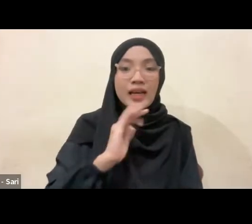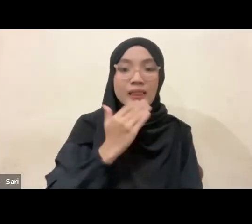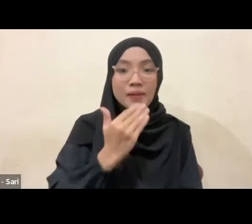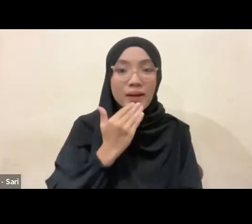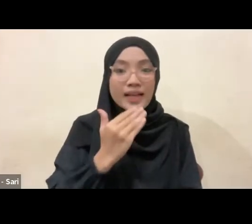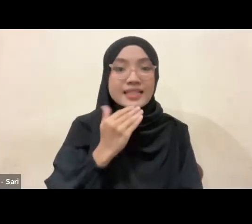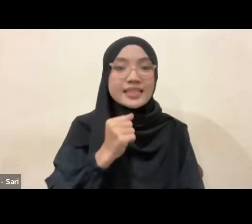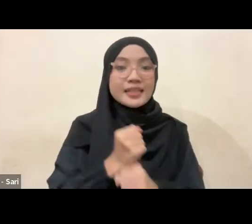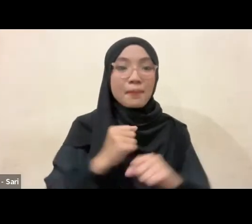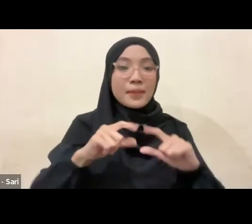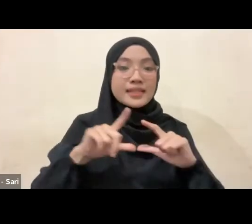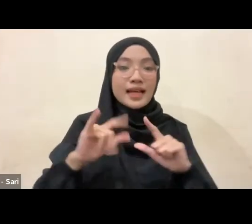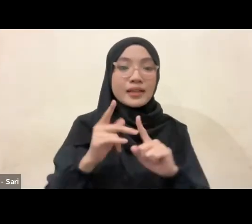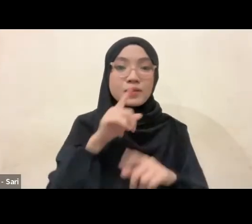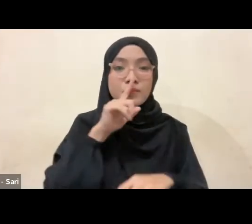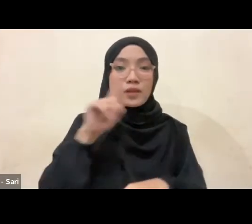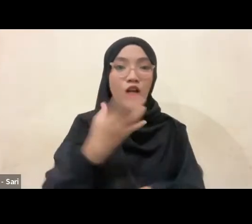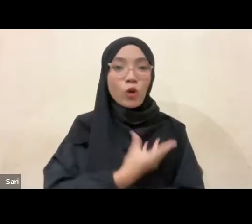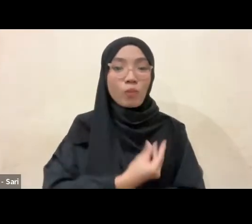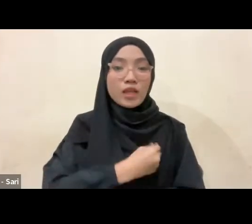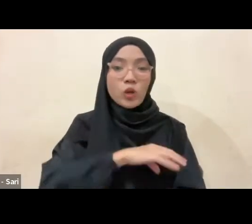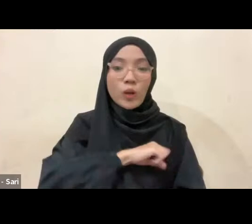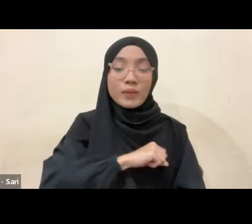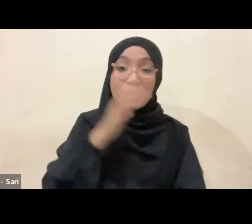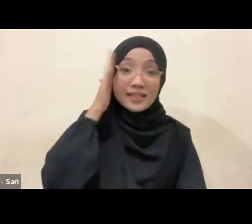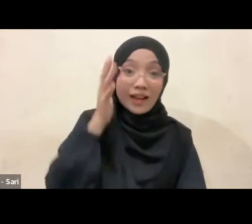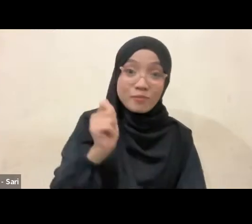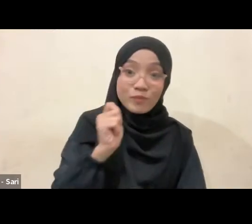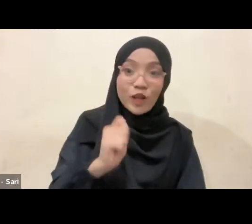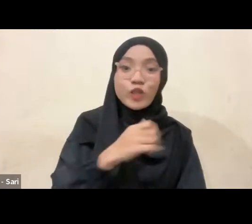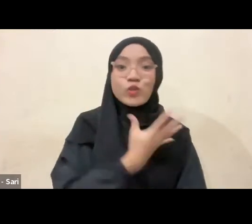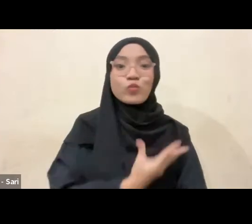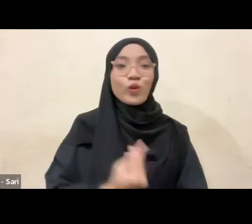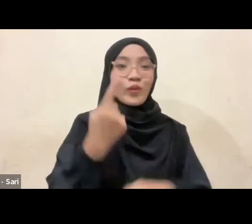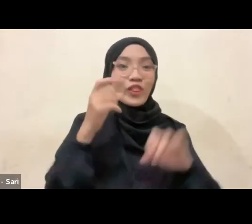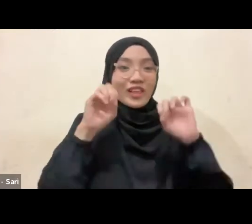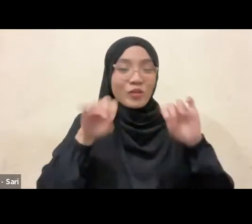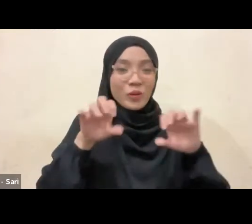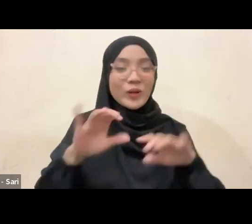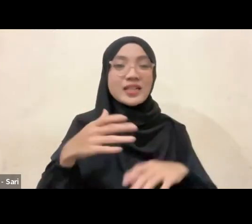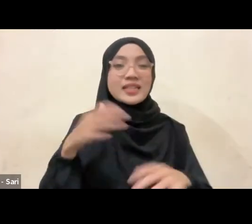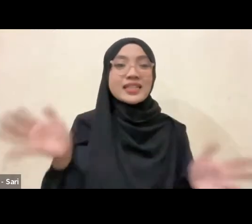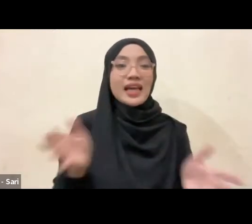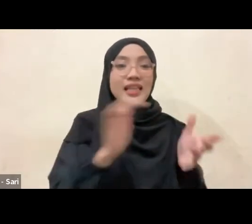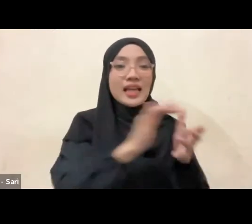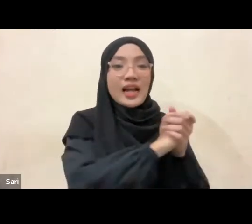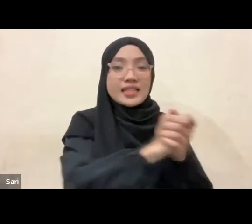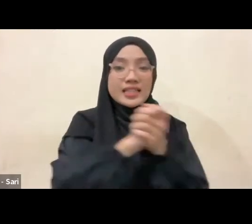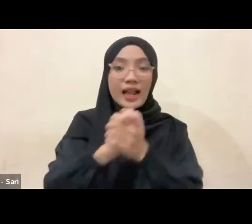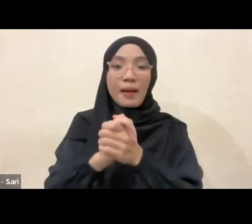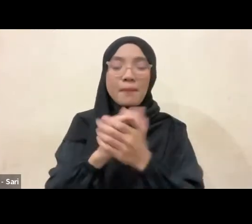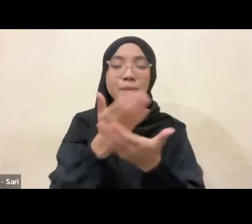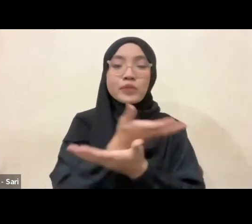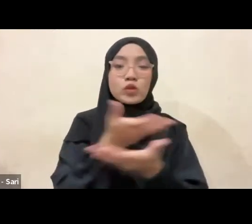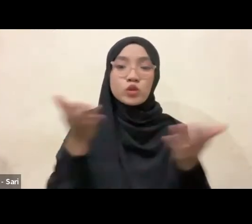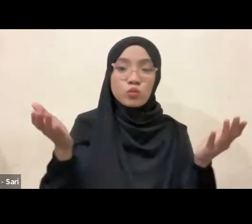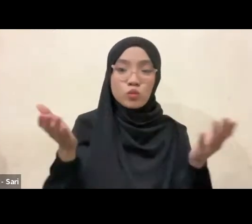Mas Gali. Bismillahirrahmanirrahim. Assalamualaikum warahmatullahi wabarakatuh. Salam sejahtera untuk kita semua.